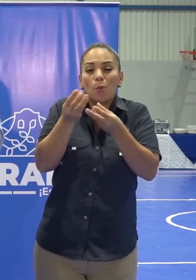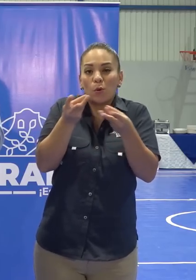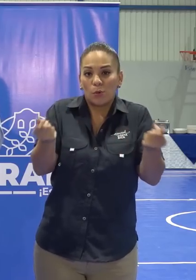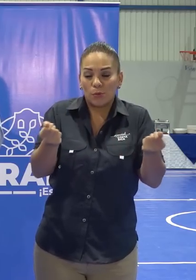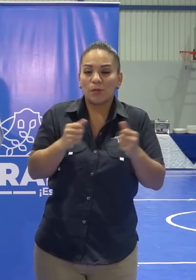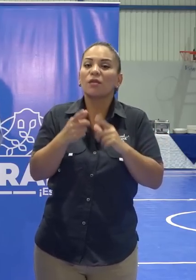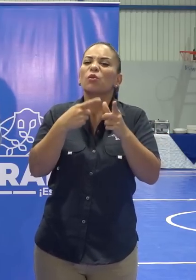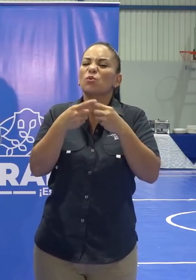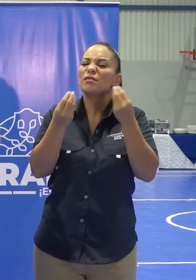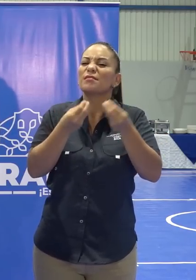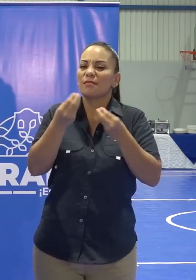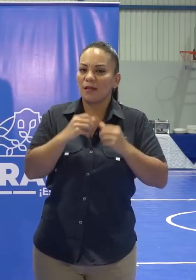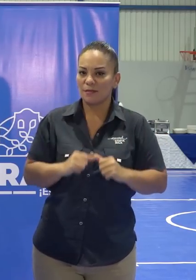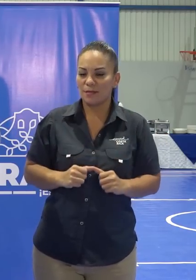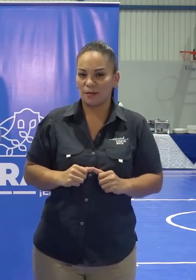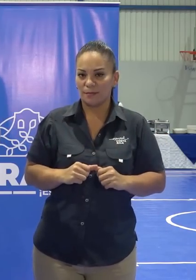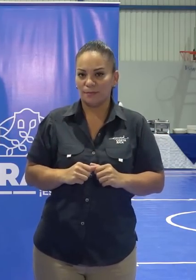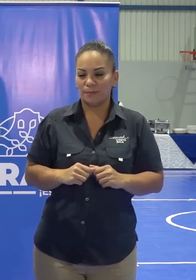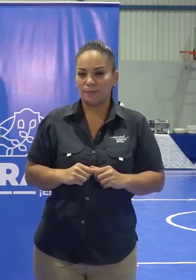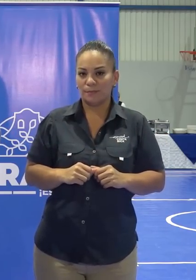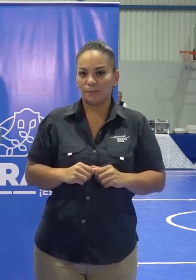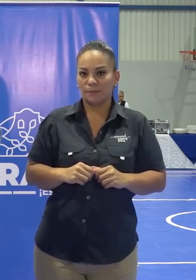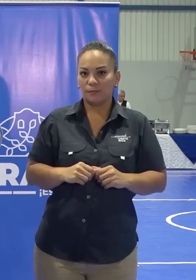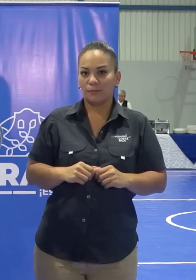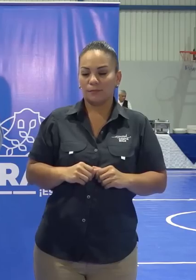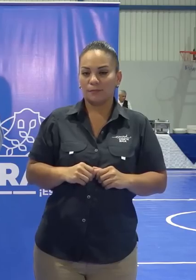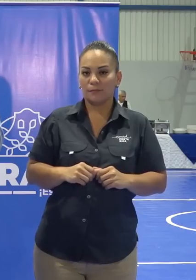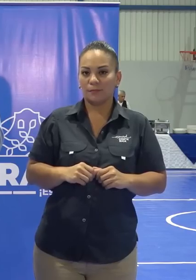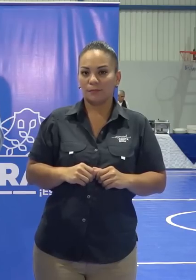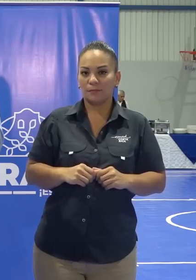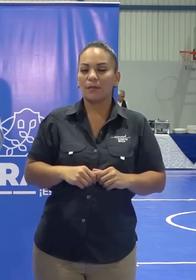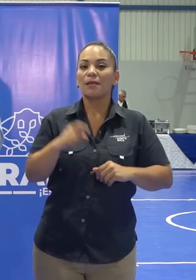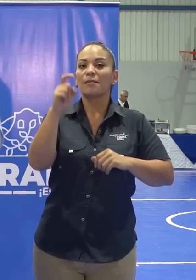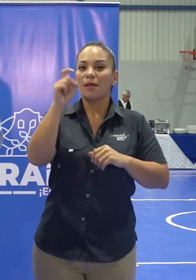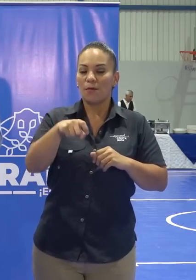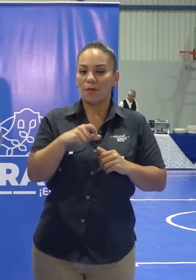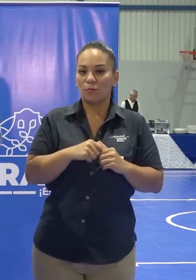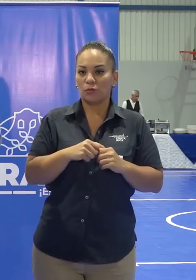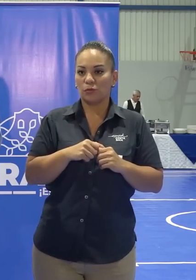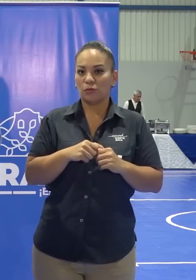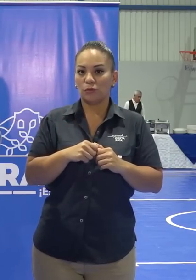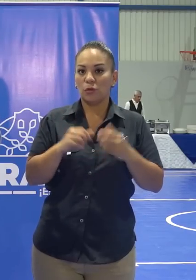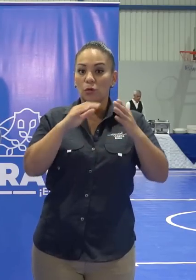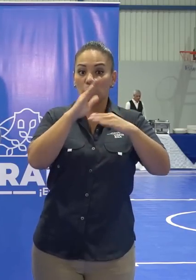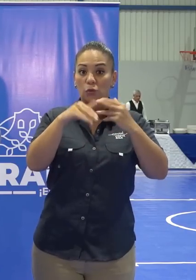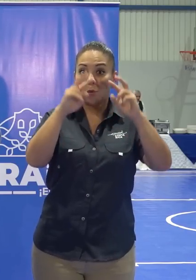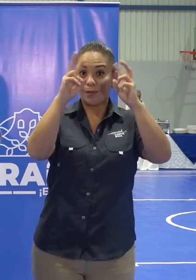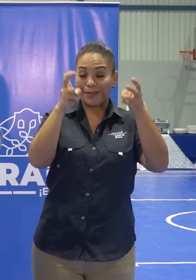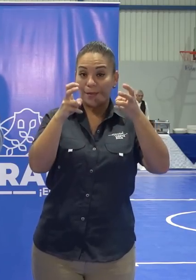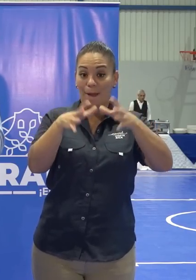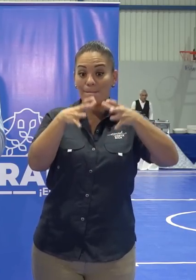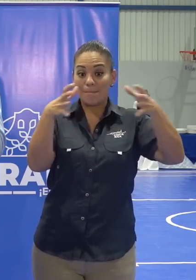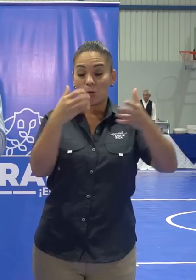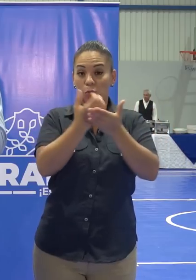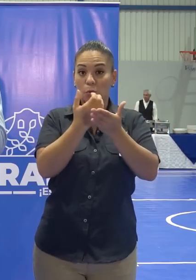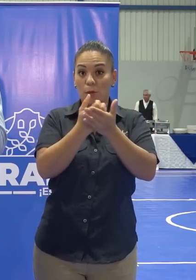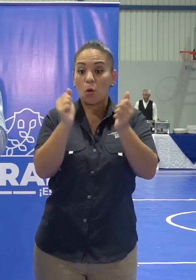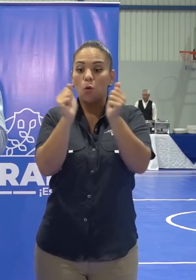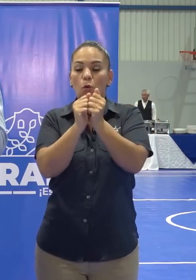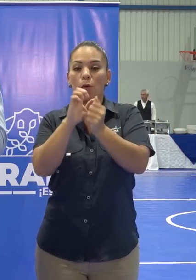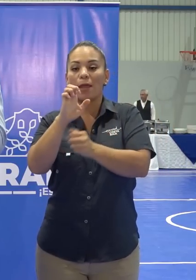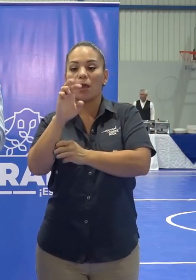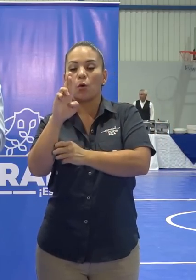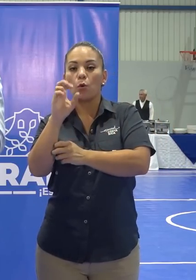Entonces, ¿qué es lo que tenemos que hacer? Anclar las expectativas macroeconómicas con los eurobonos,